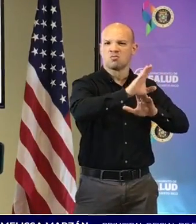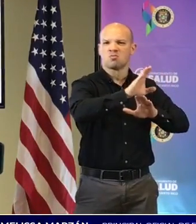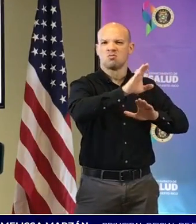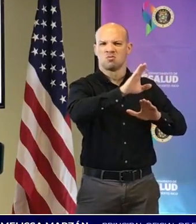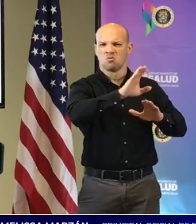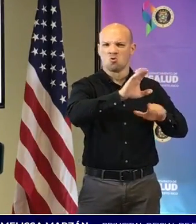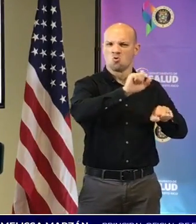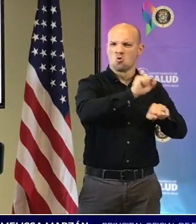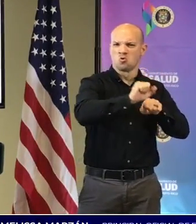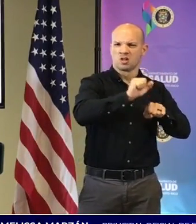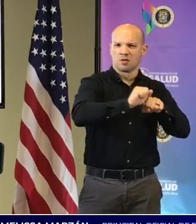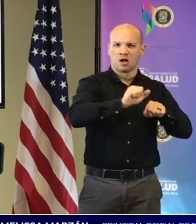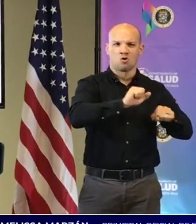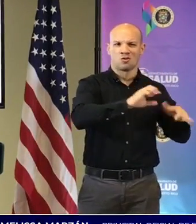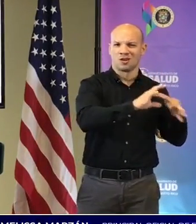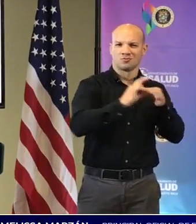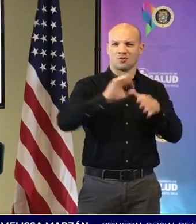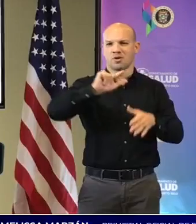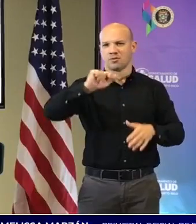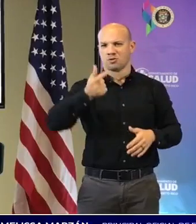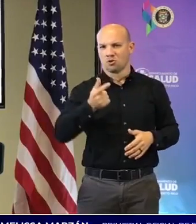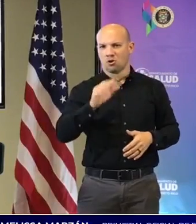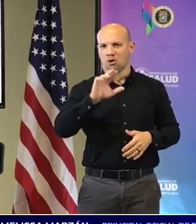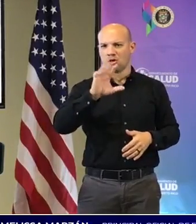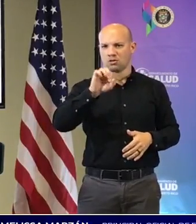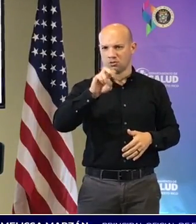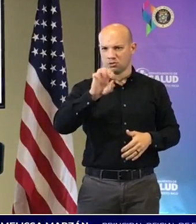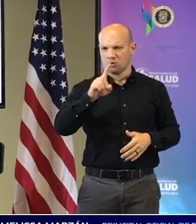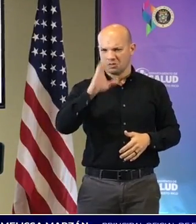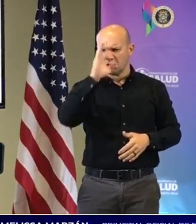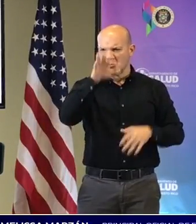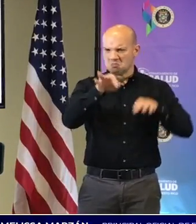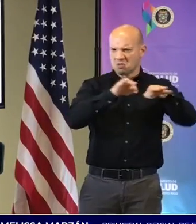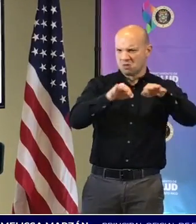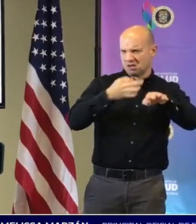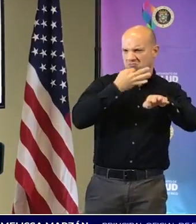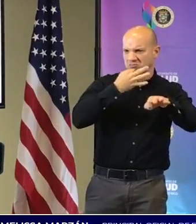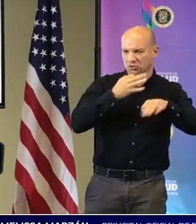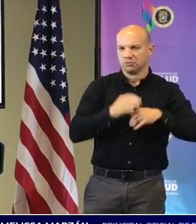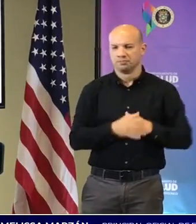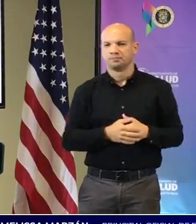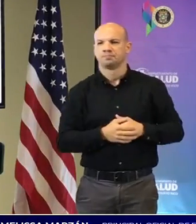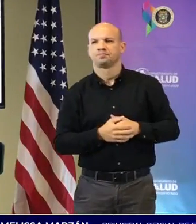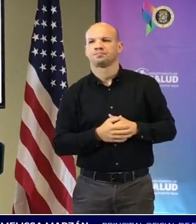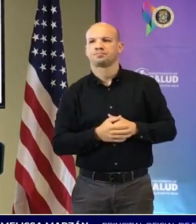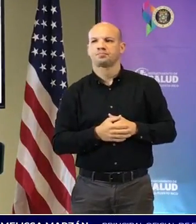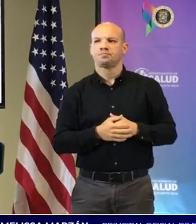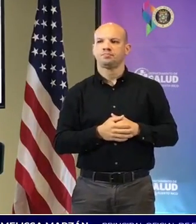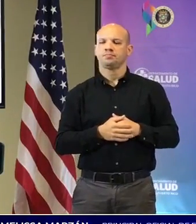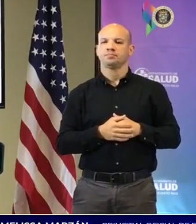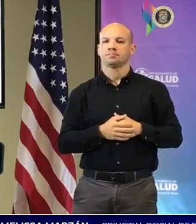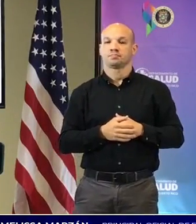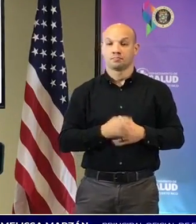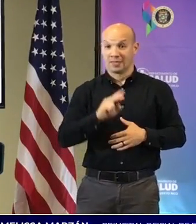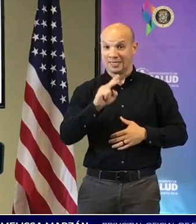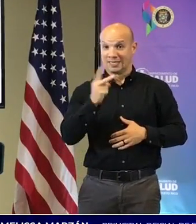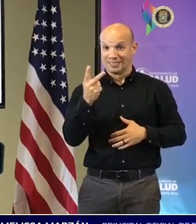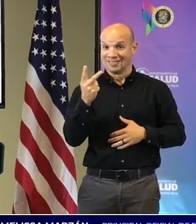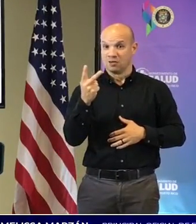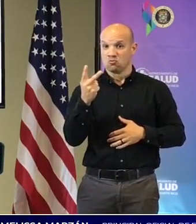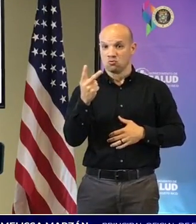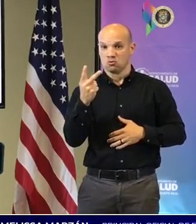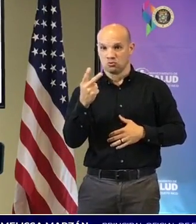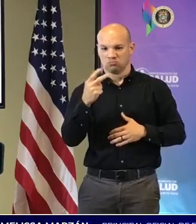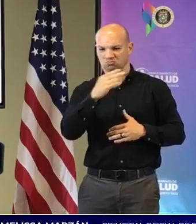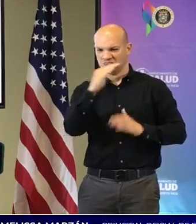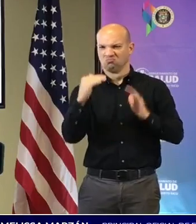trabajo sobre Long COVID. así que en breve él también nos podrá dar esa actualización. El segundo pilar es